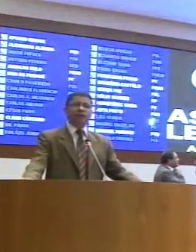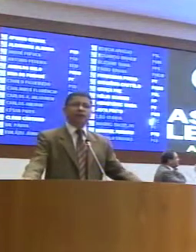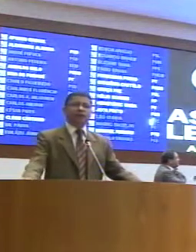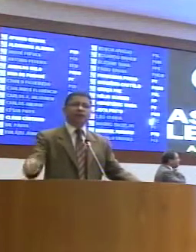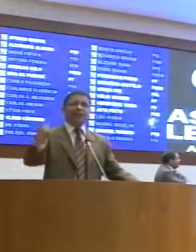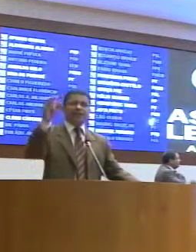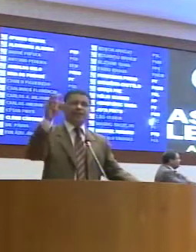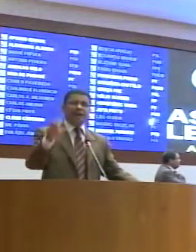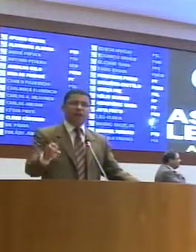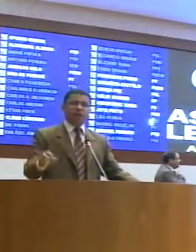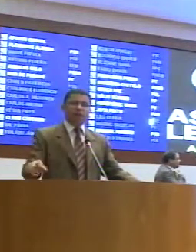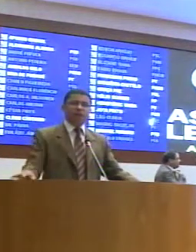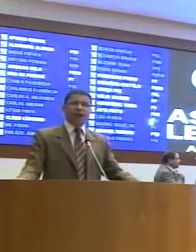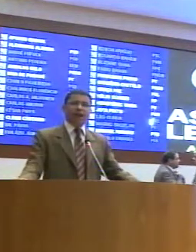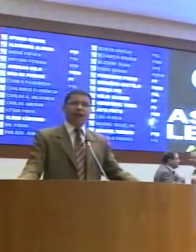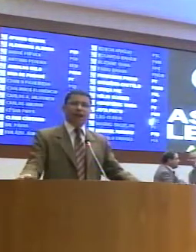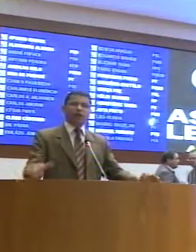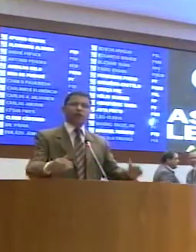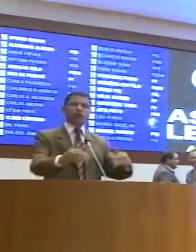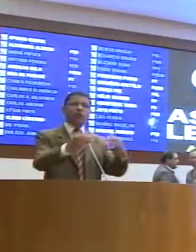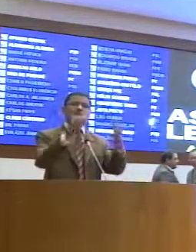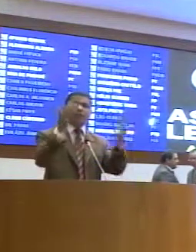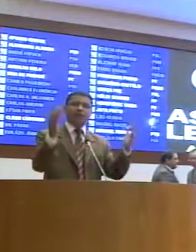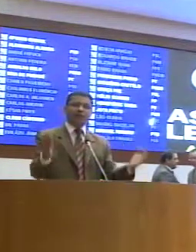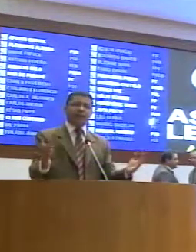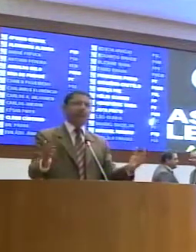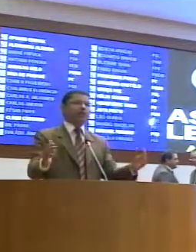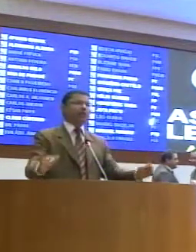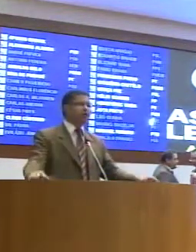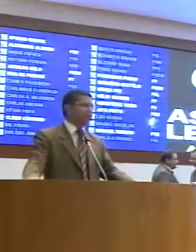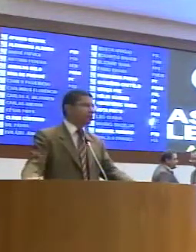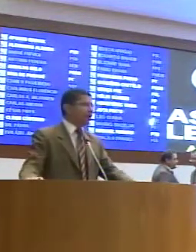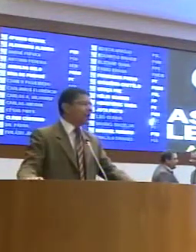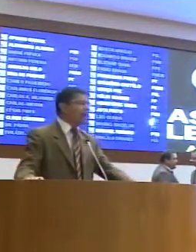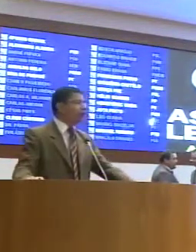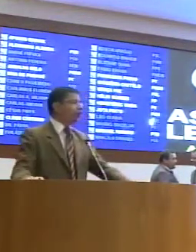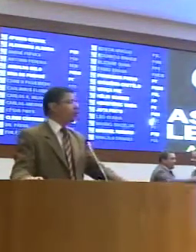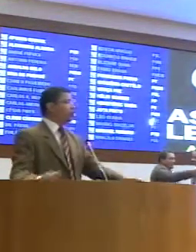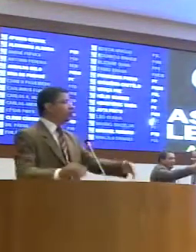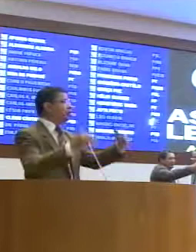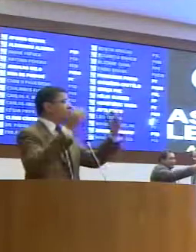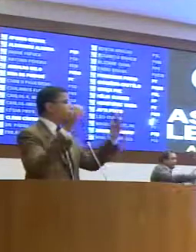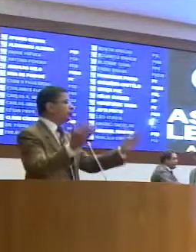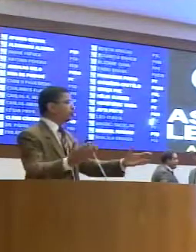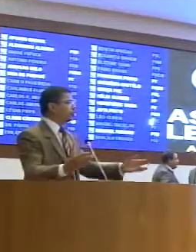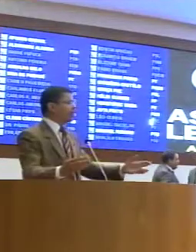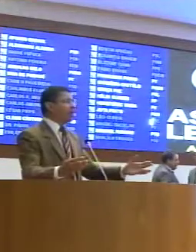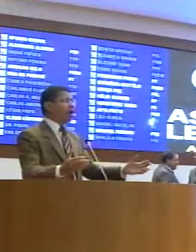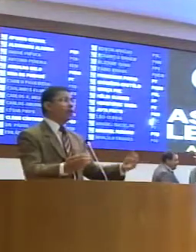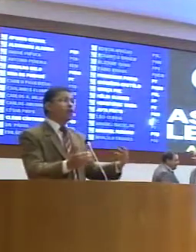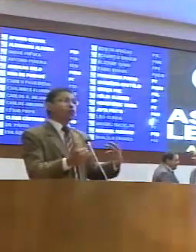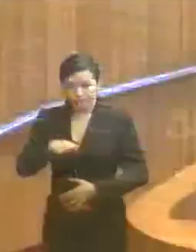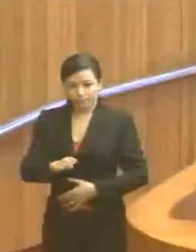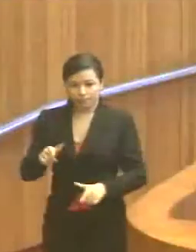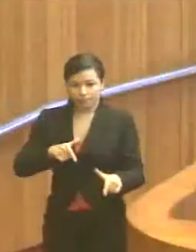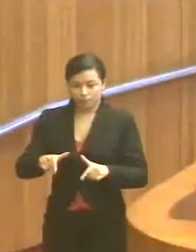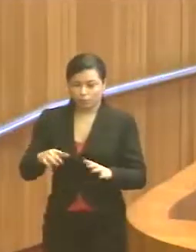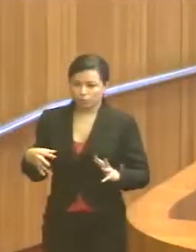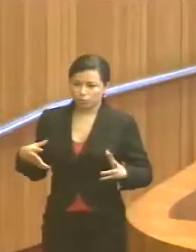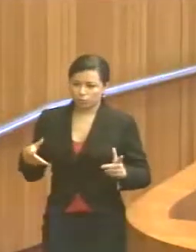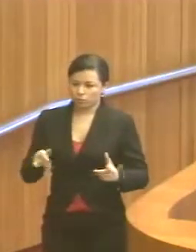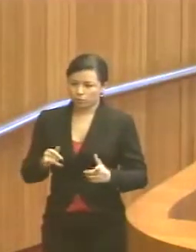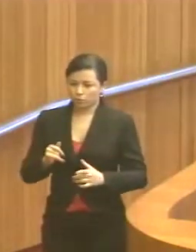acompanhamento da Delegacia Regional do Trabalho, agora a Superintendência do Ministério do Trabalho, do Ministério Público do Trabalho,